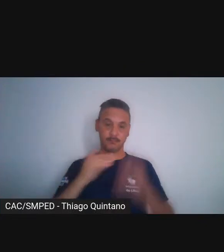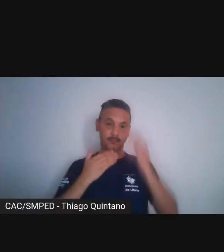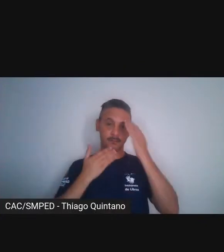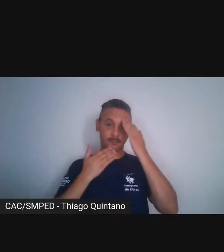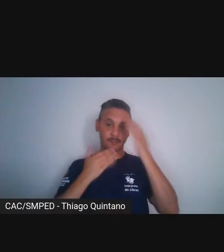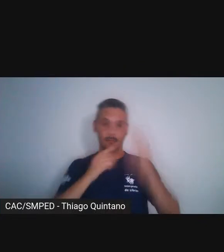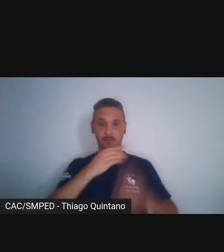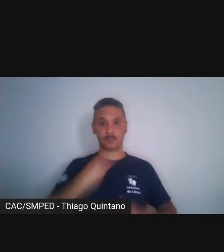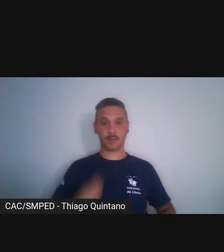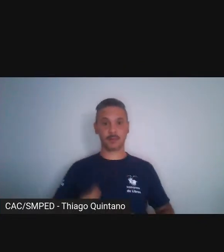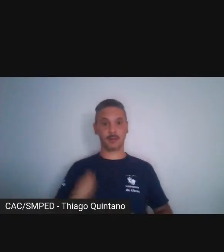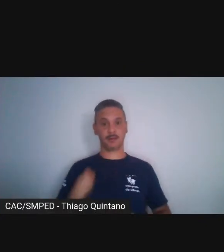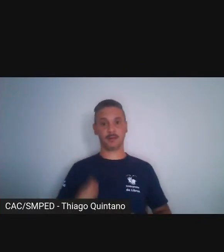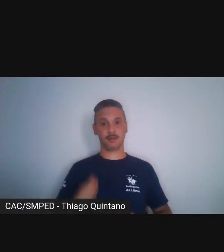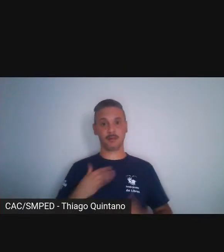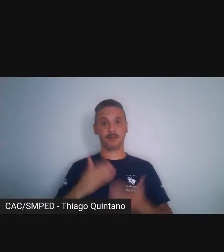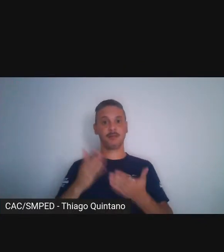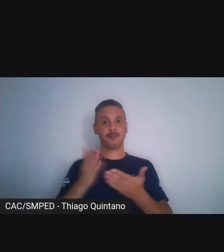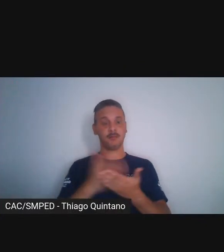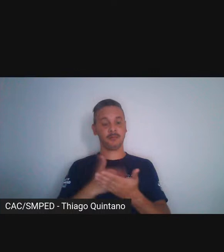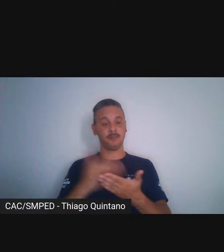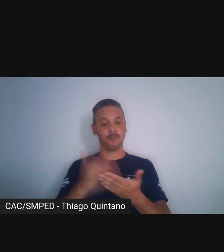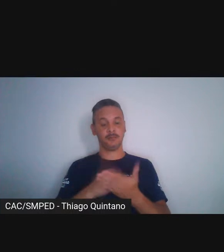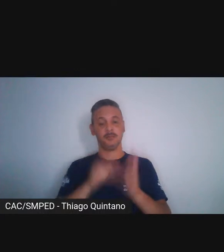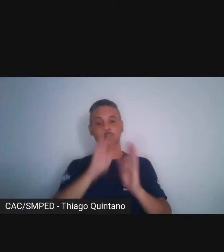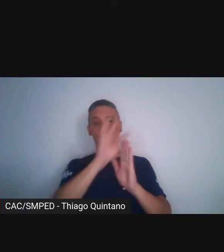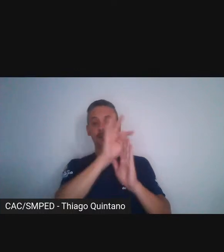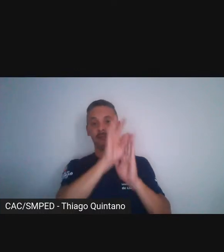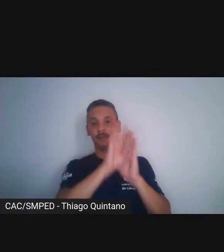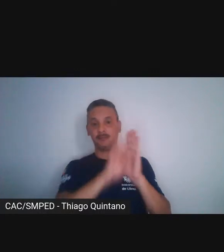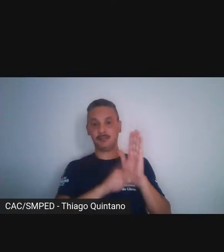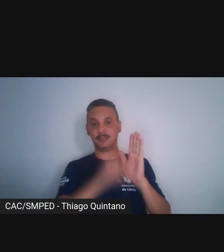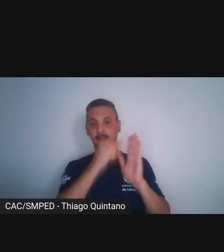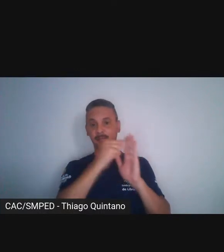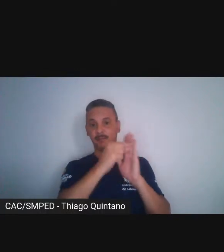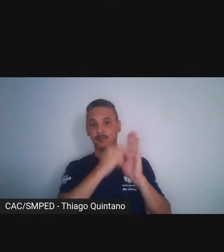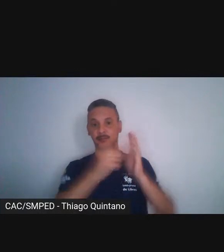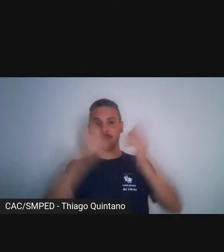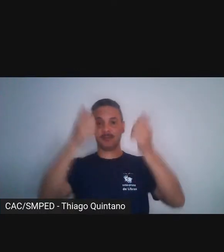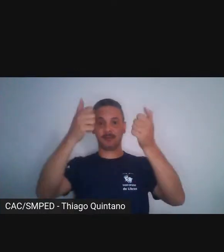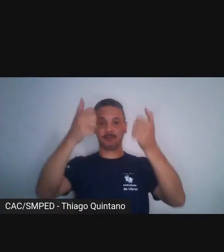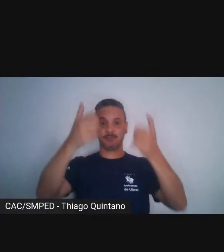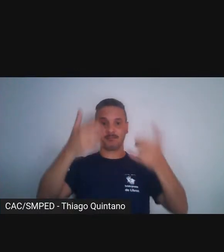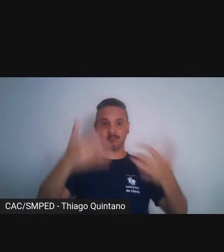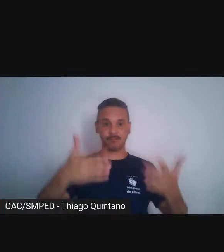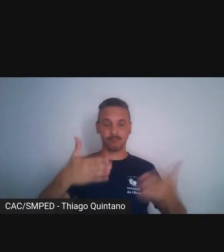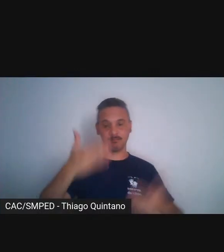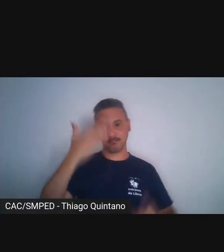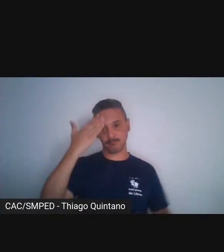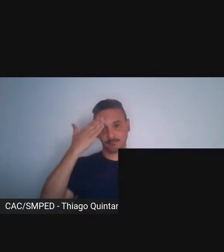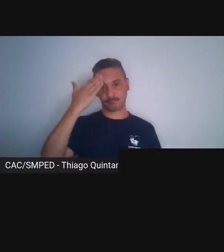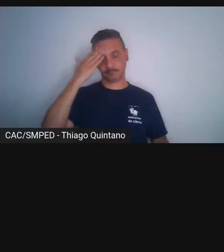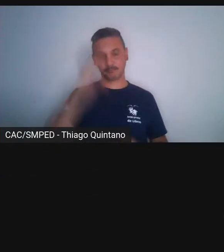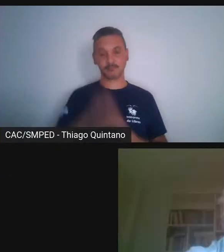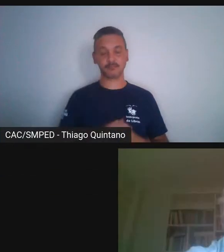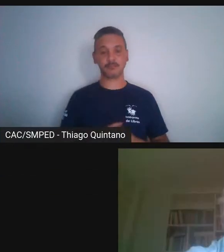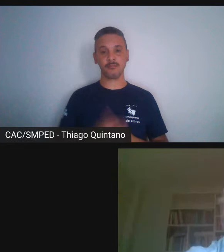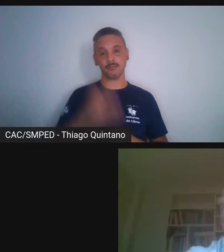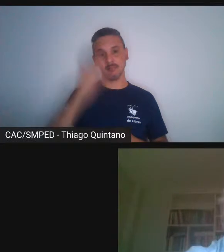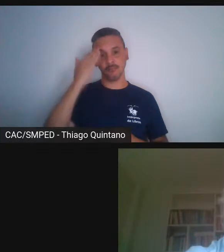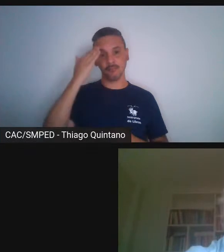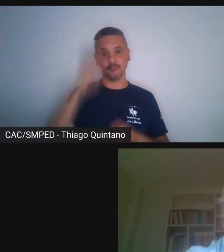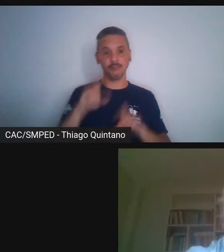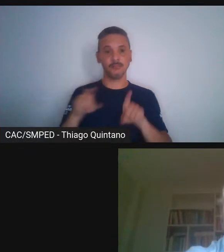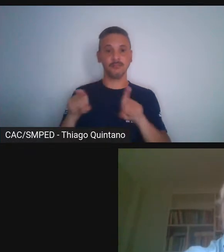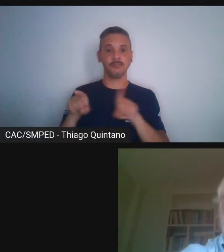a sua participação no livro e o texto com a sua larga amplitude de análise. Gostaria também de